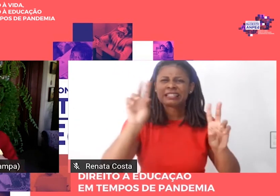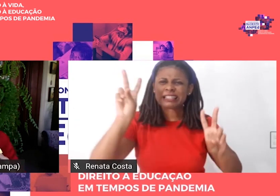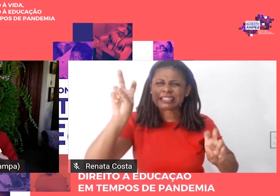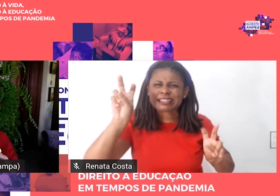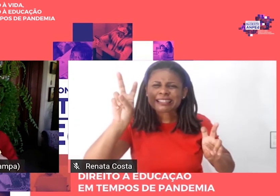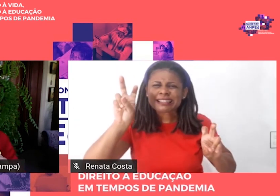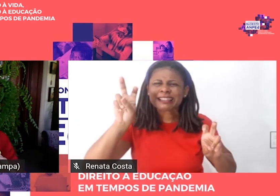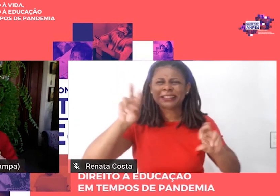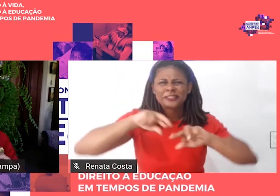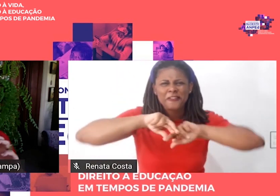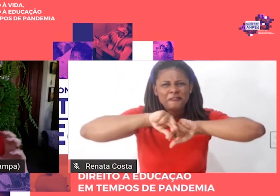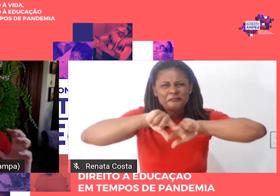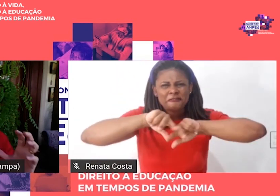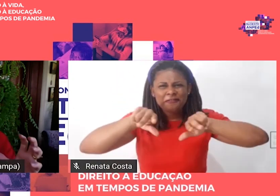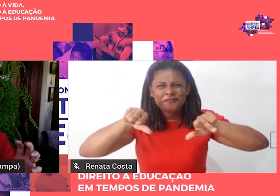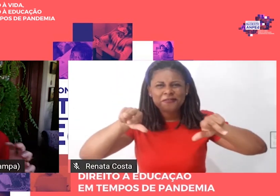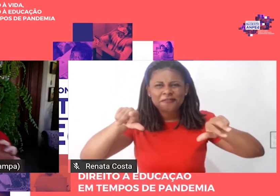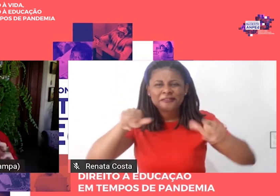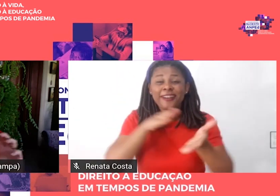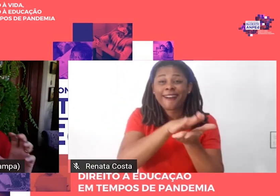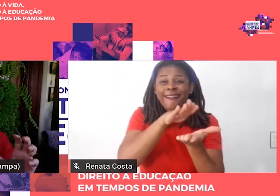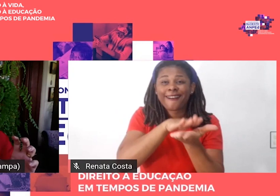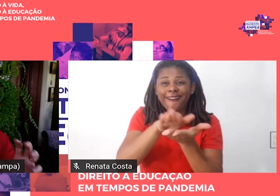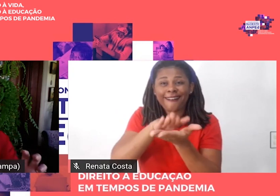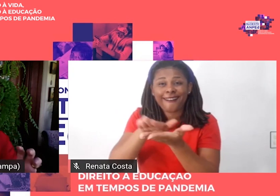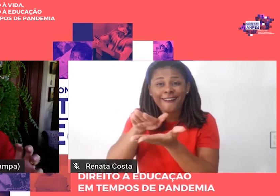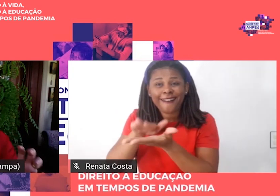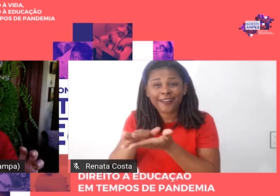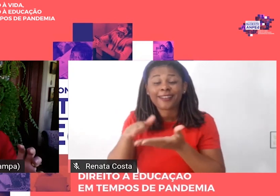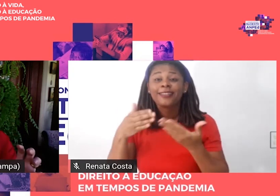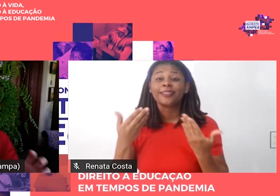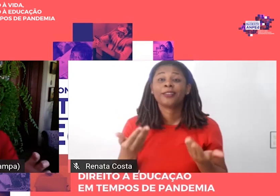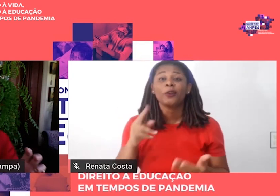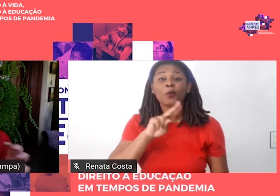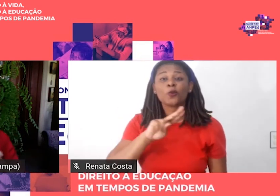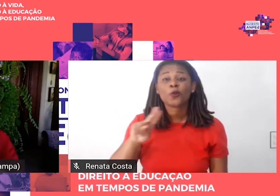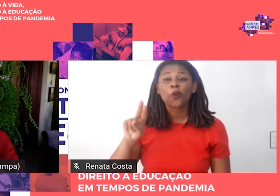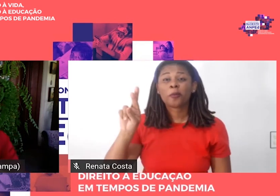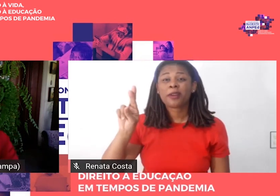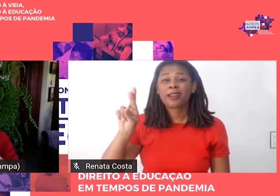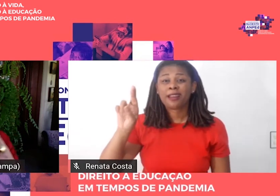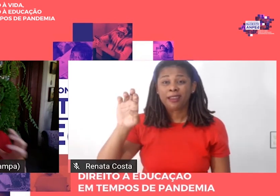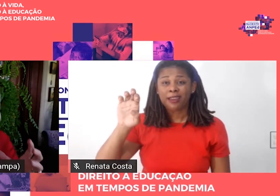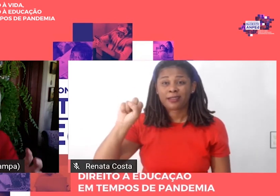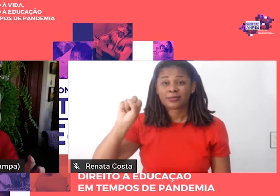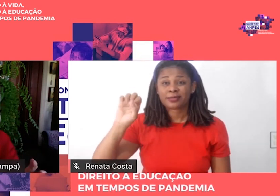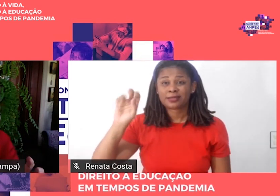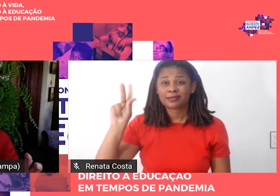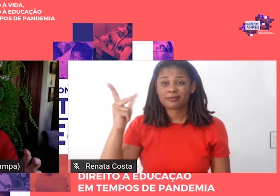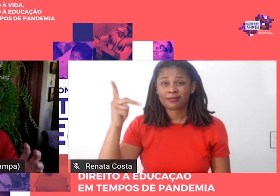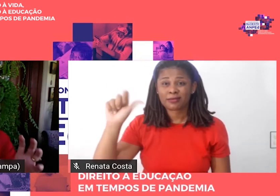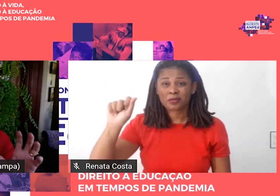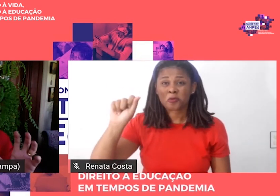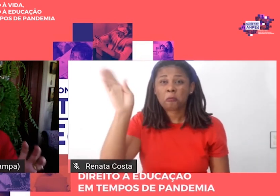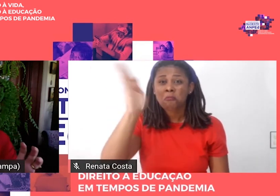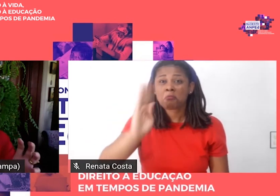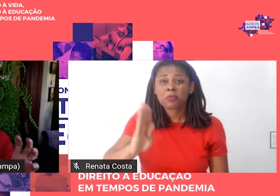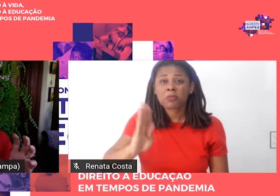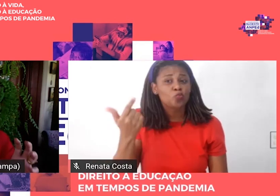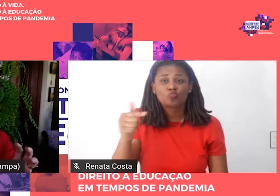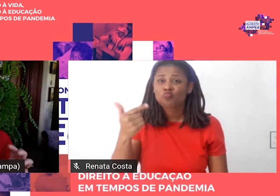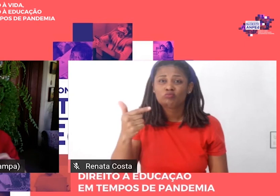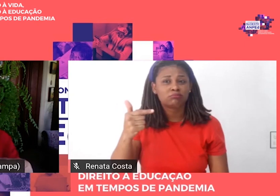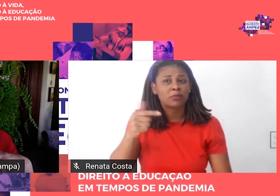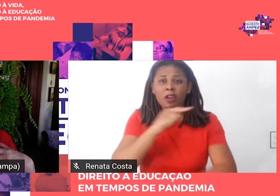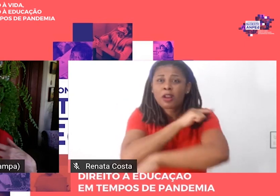resenhas, né, que no Brasil nós não temos na área de educação uma tradição de tê